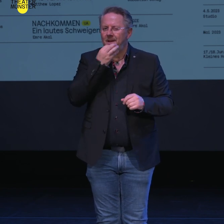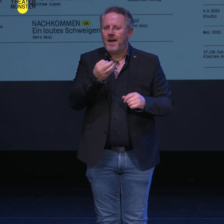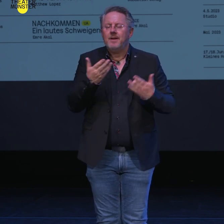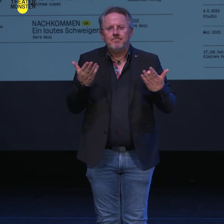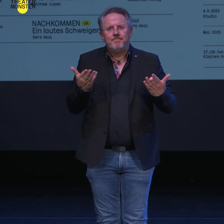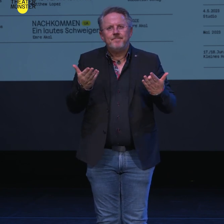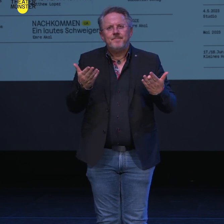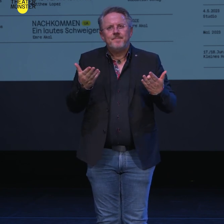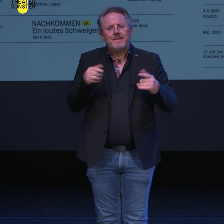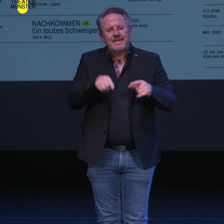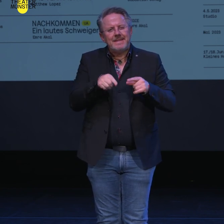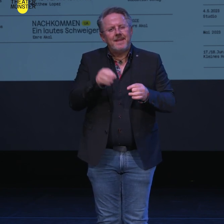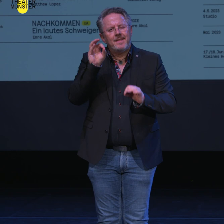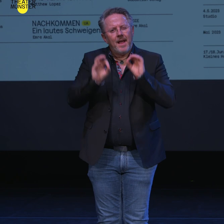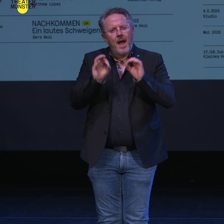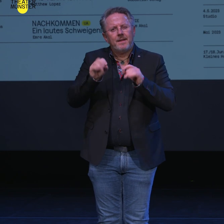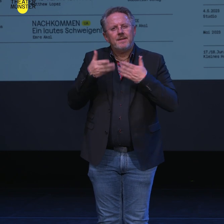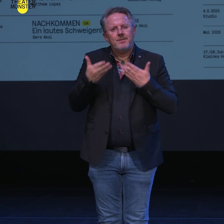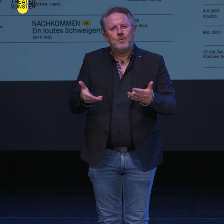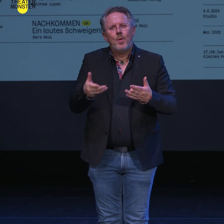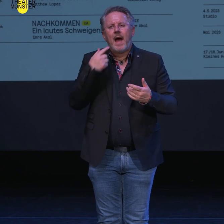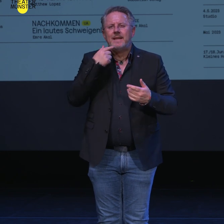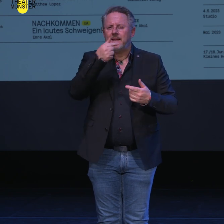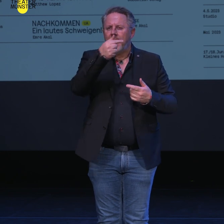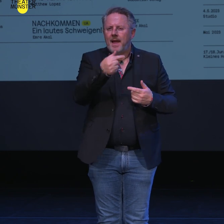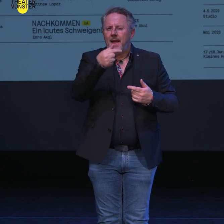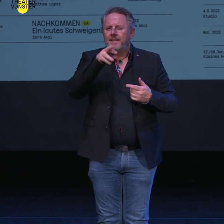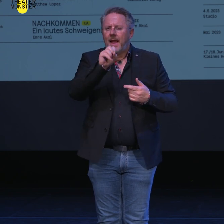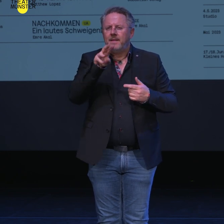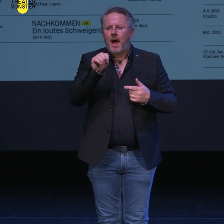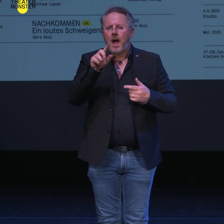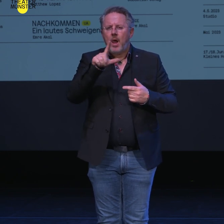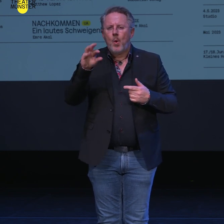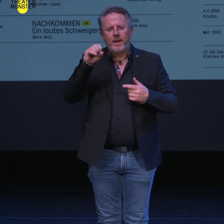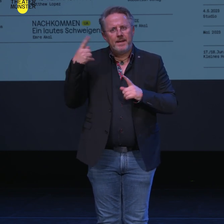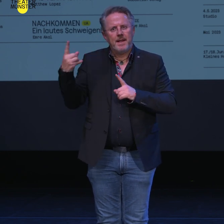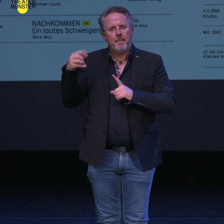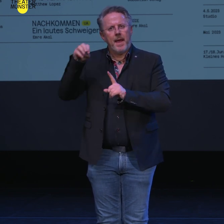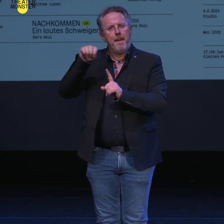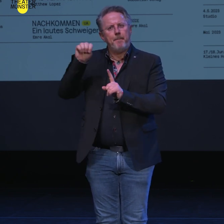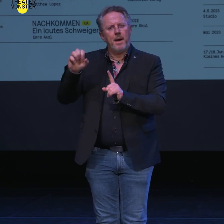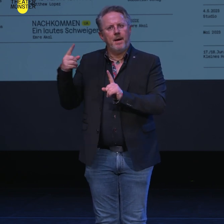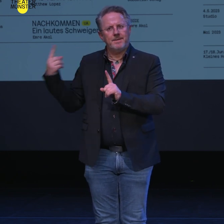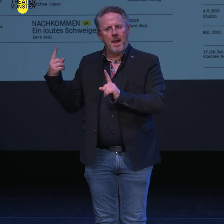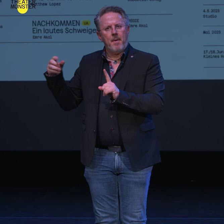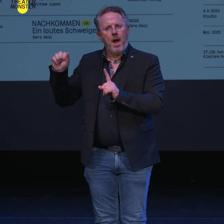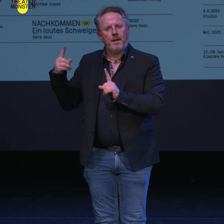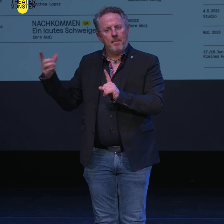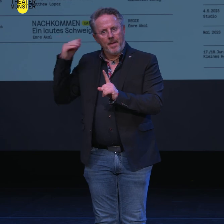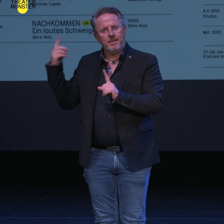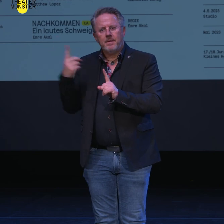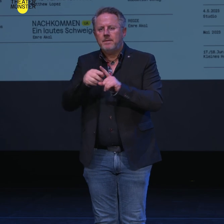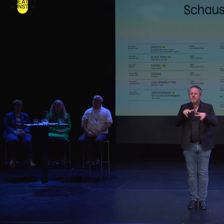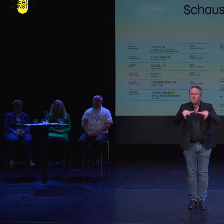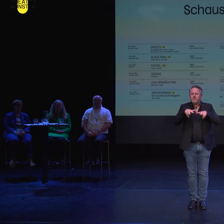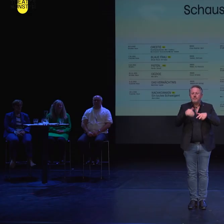finde. Dieses Stück ist der letzte Teil einer Tetralogie von Emre Akal, die er unter anderem auch selber vor